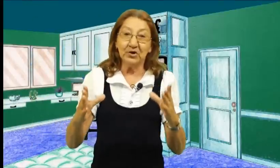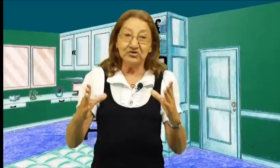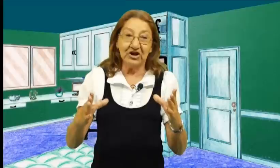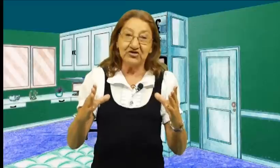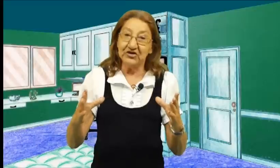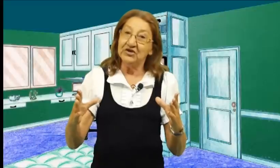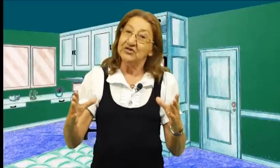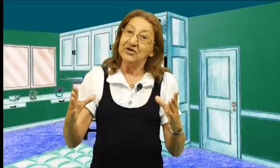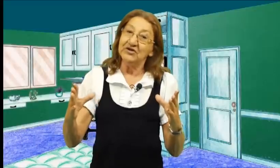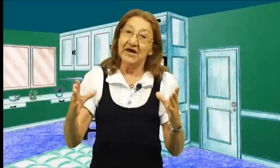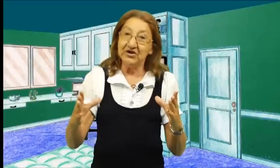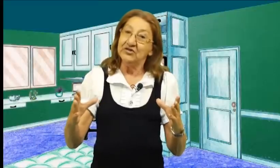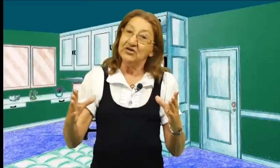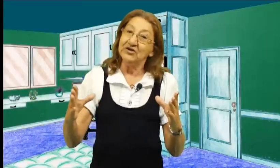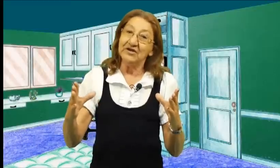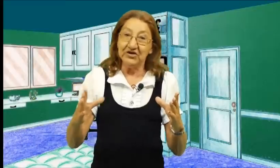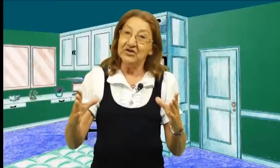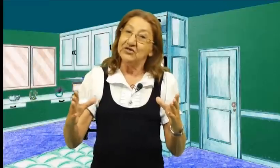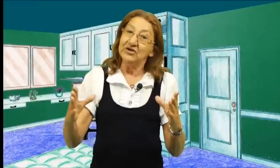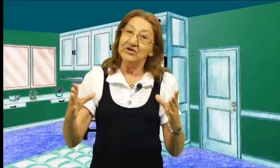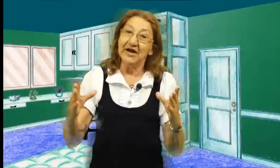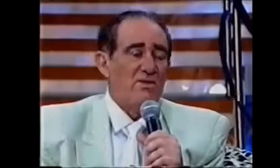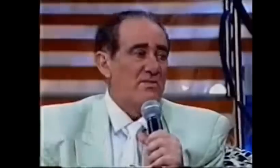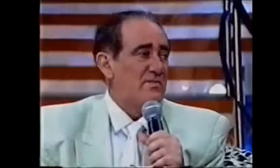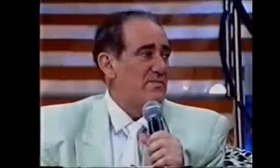projeto De... De... De... De... De... E morreu